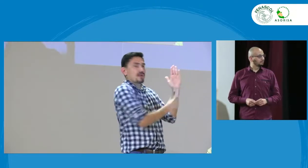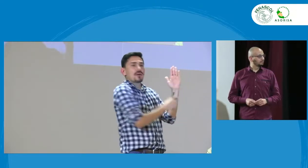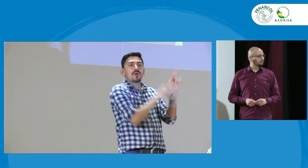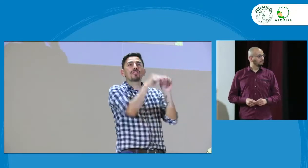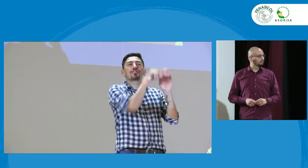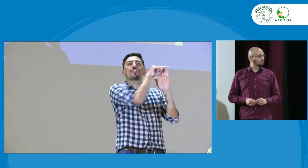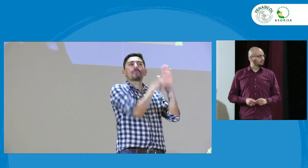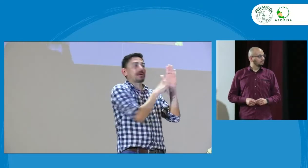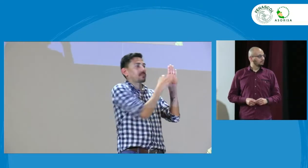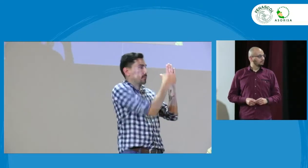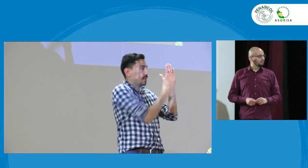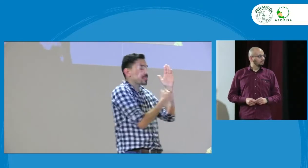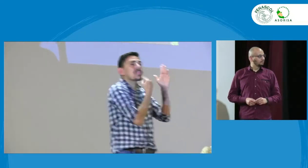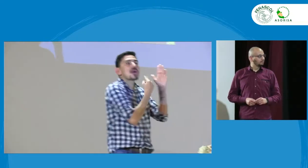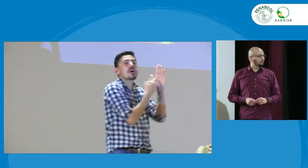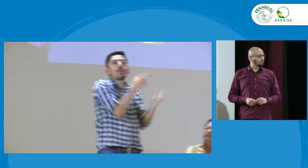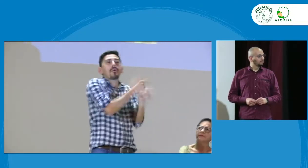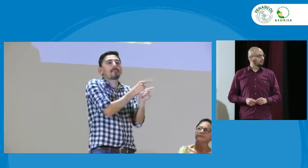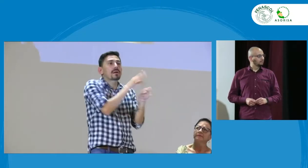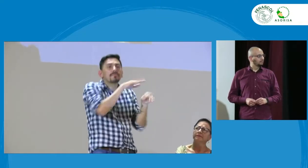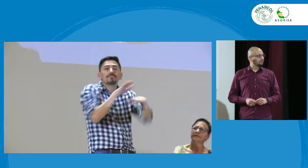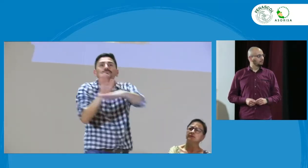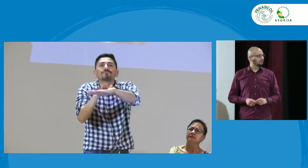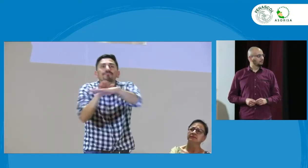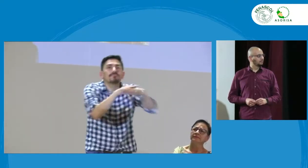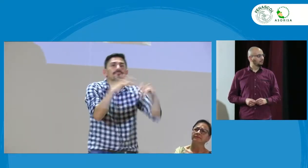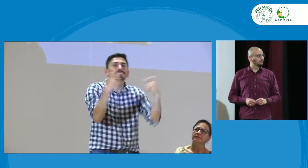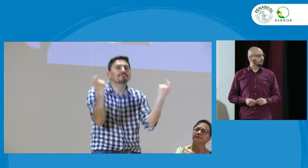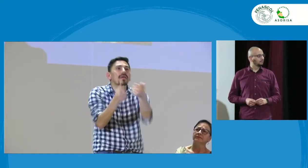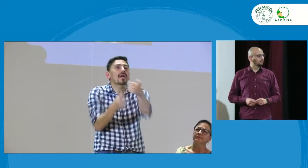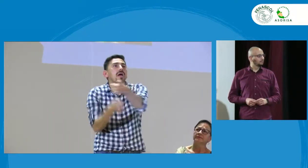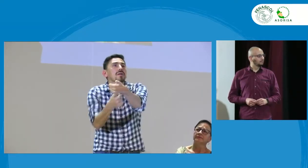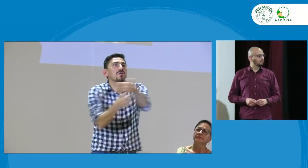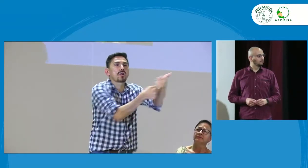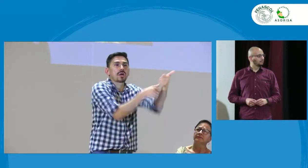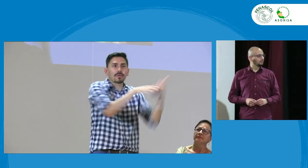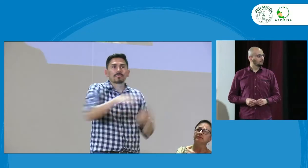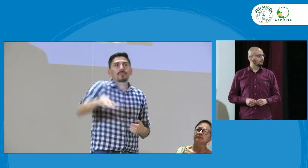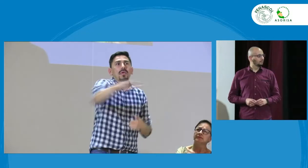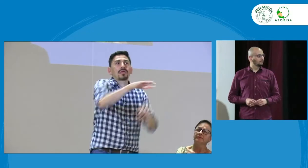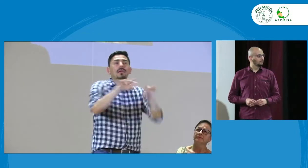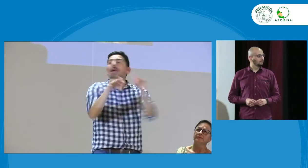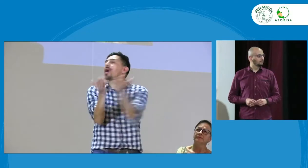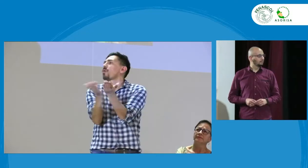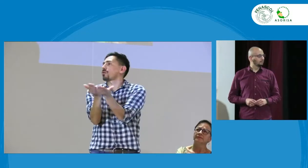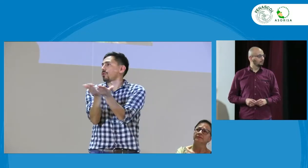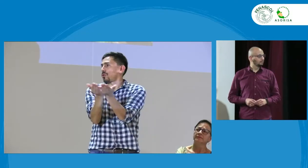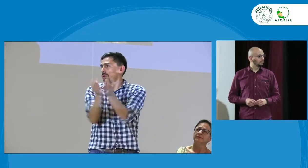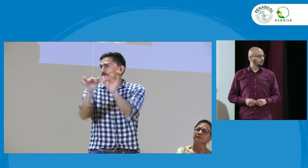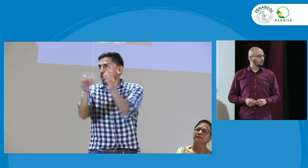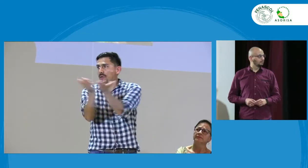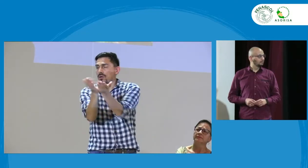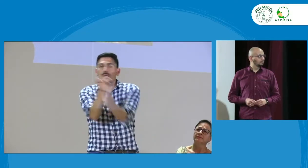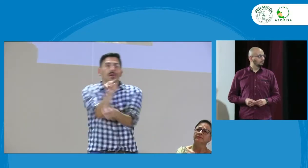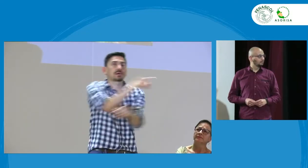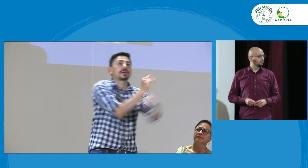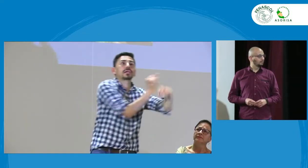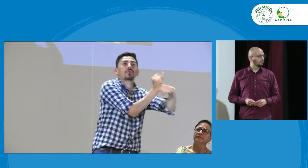el insorí y pues dentro de lo que está la normatividad del decreto 1421 se está dando la asesoría a las secretarías de